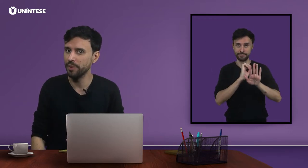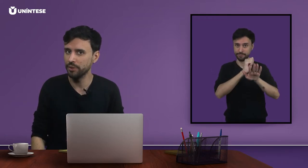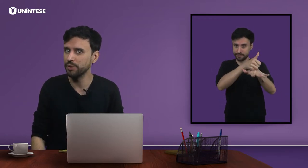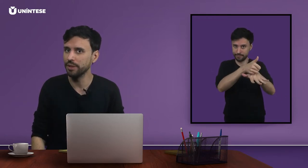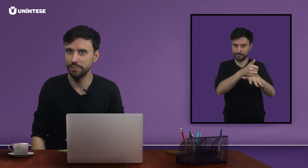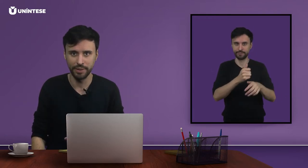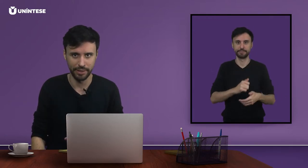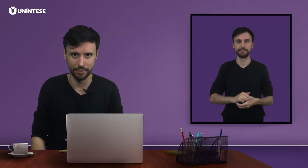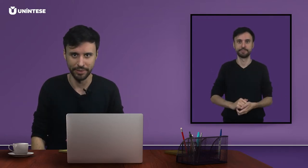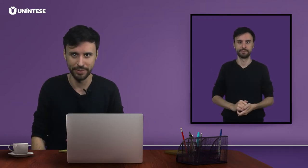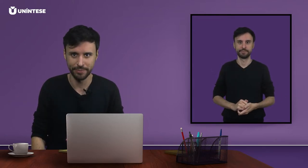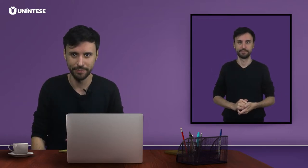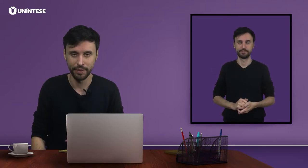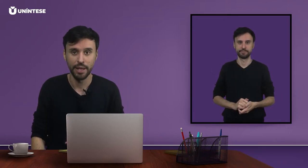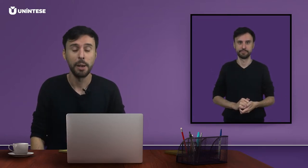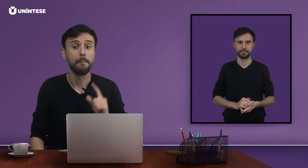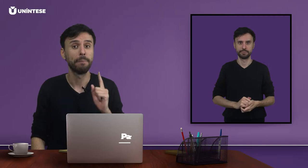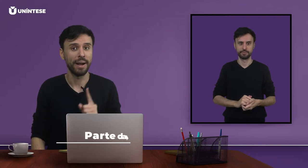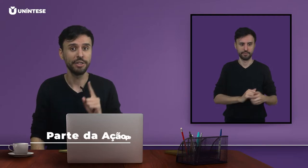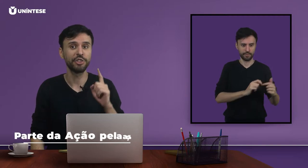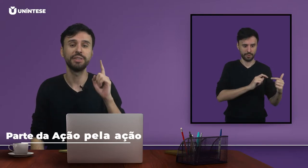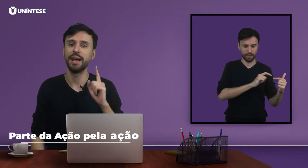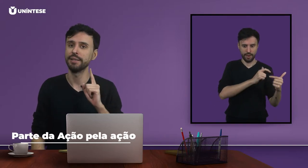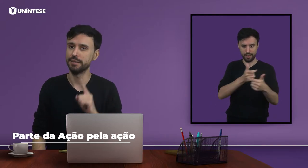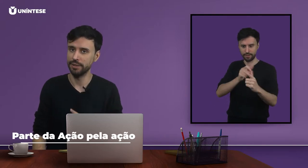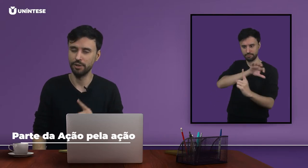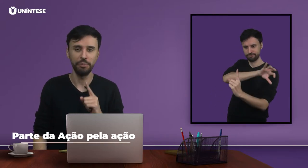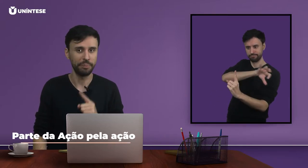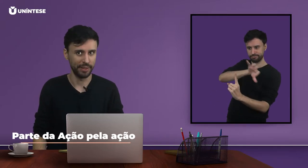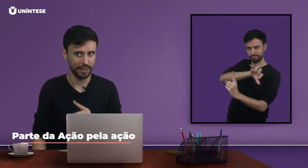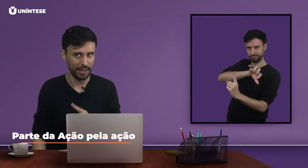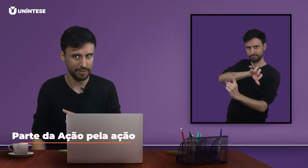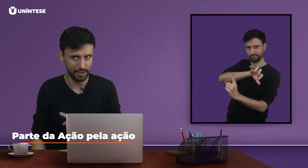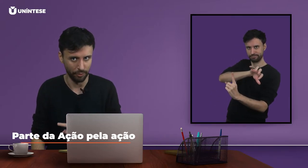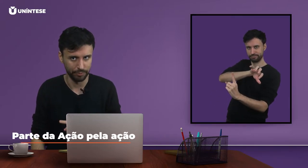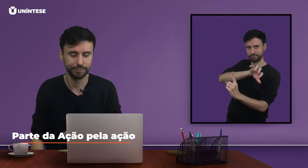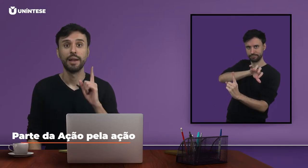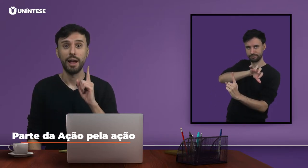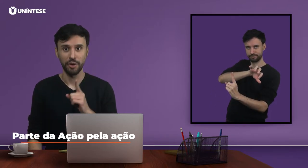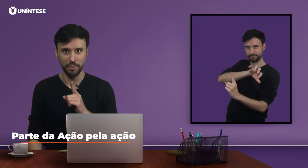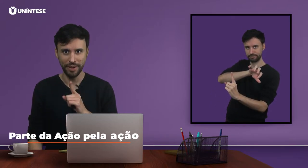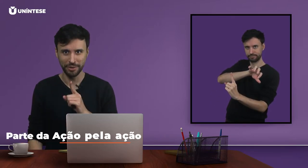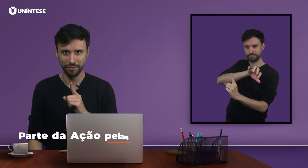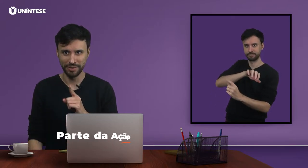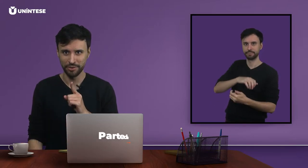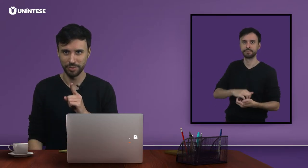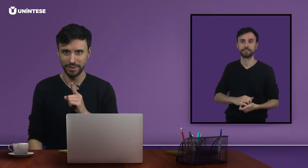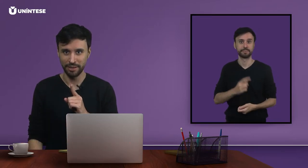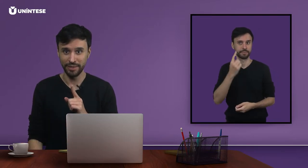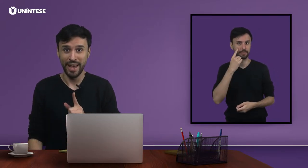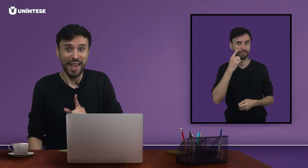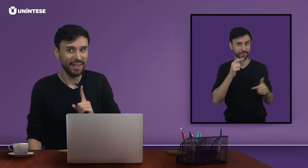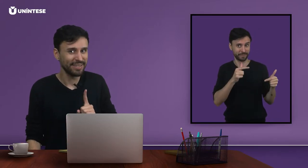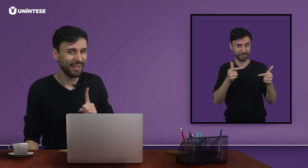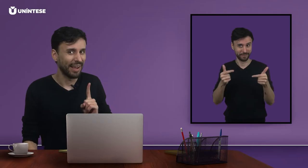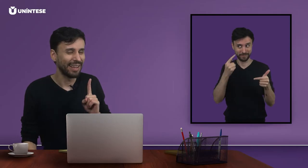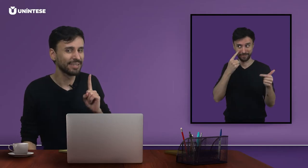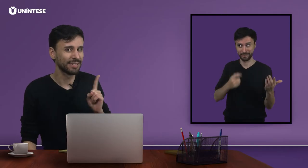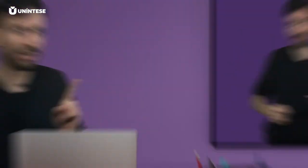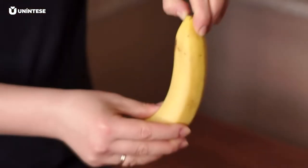metonime em libras. Parte da ação pela ação. Agora eu peço que vocês observem esta ação.